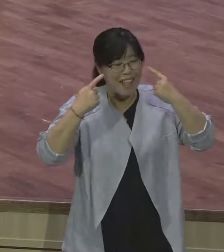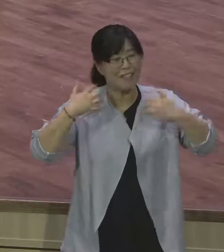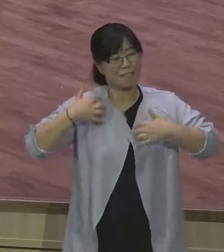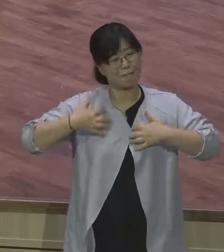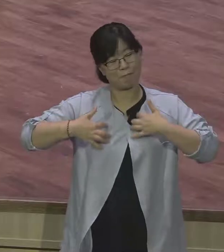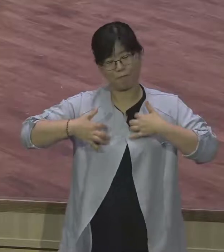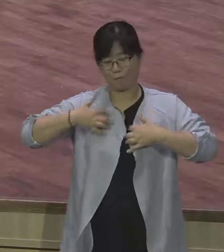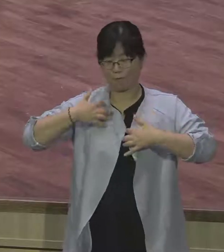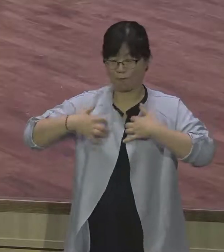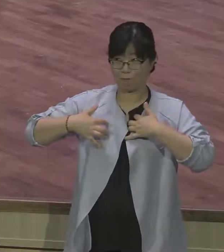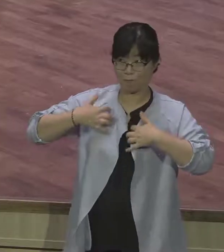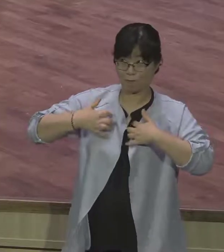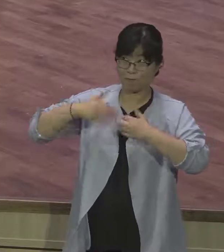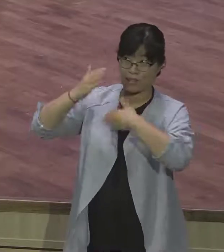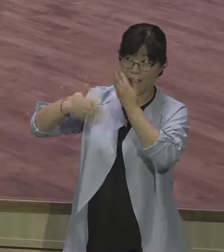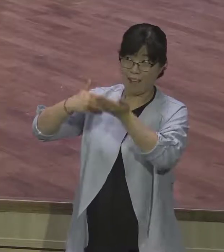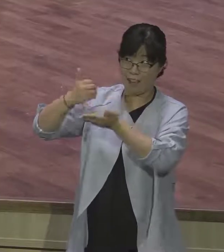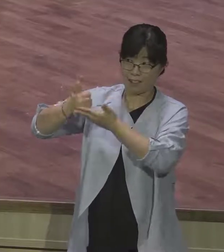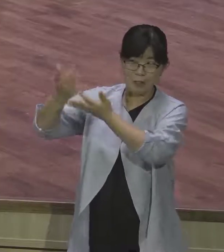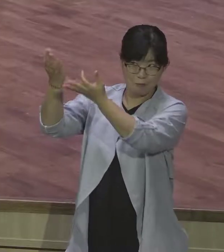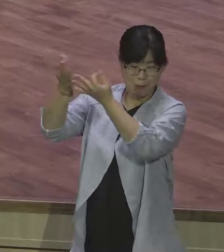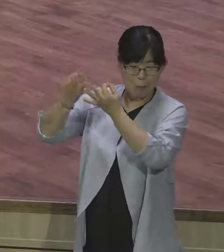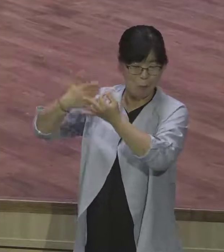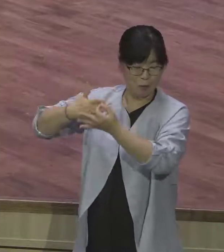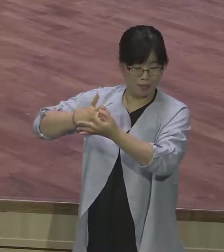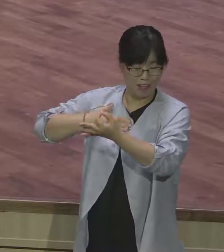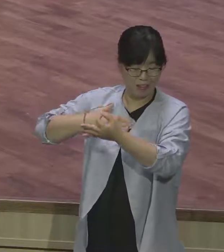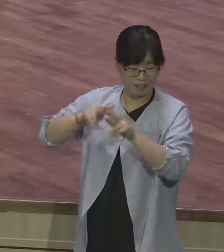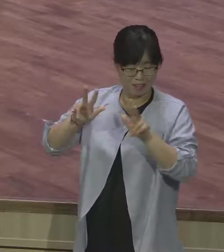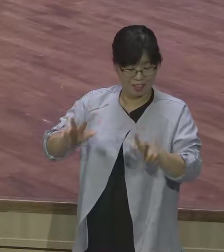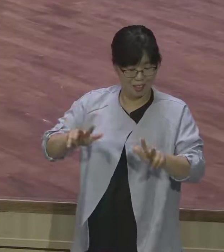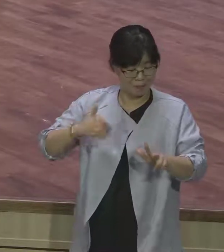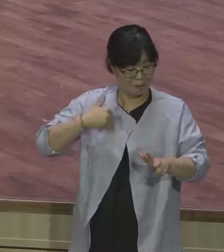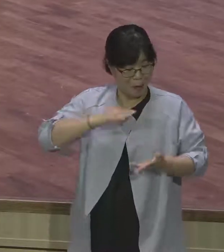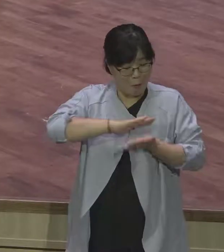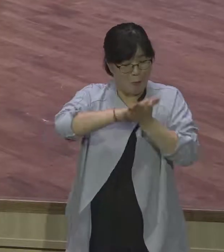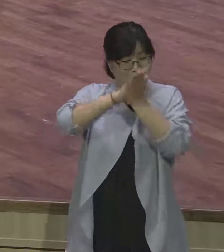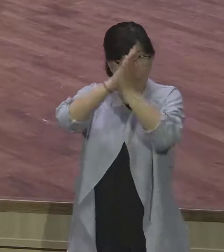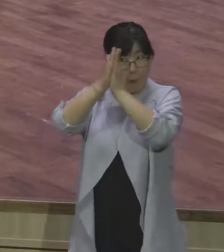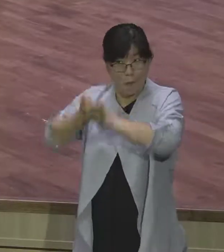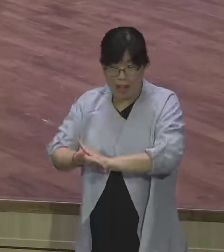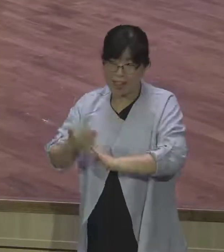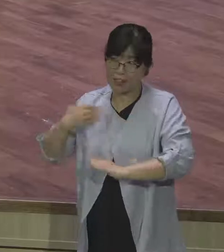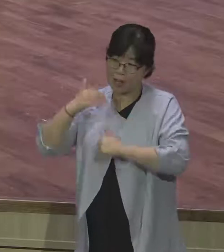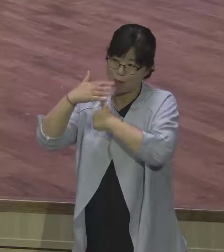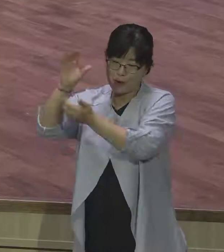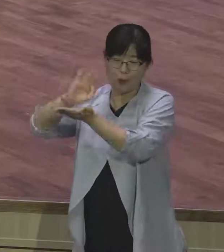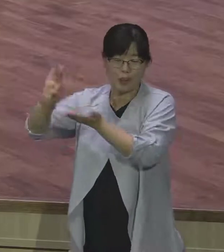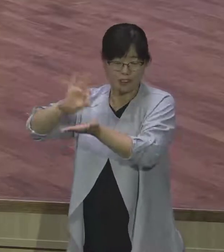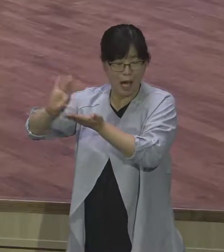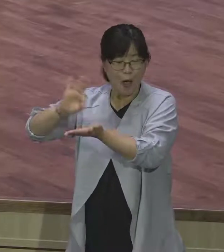하나님이 나에게 가능성을 보고 이 아픔을 주시는구나. 딱 이러면